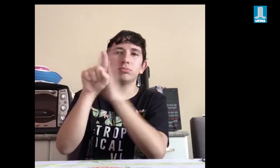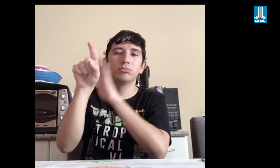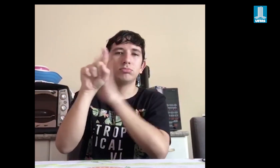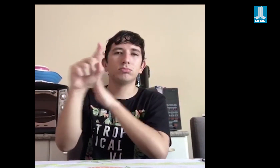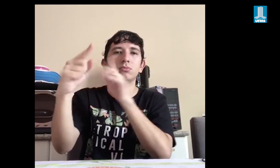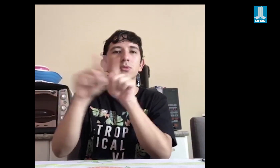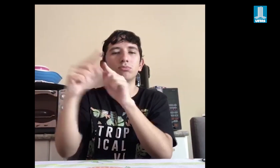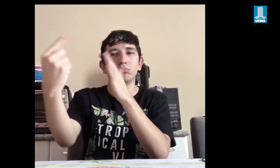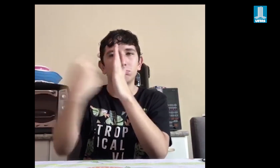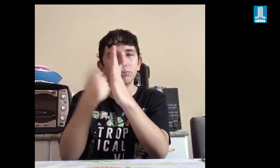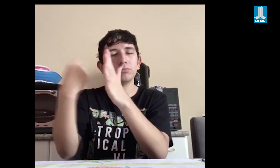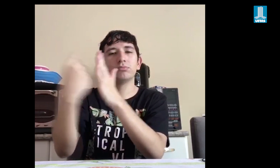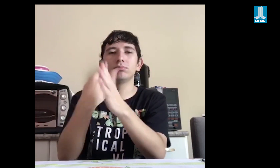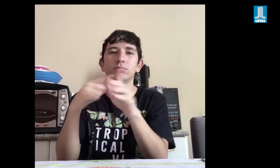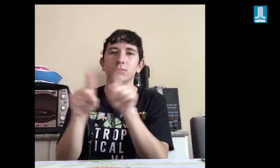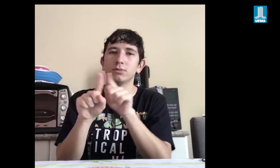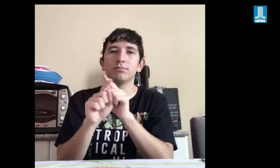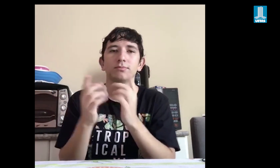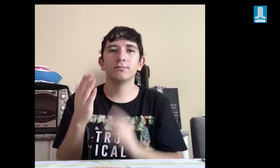interagir um com os outros.